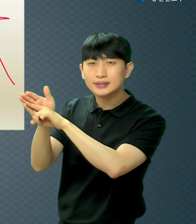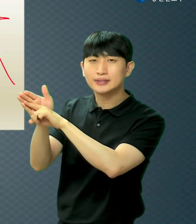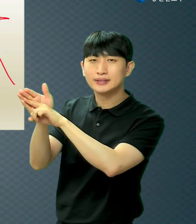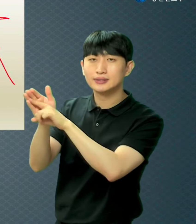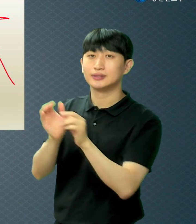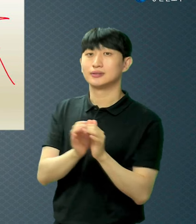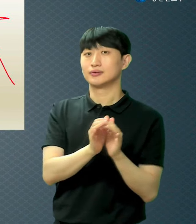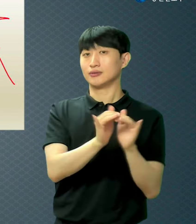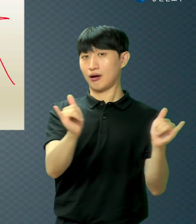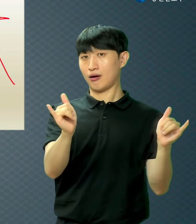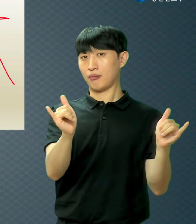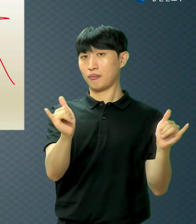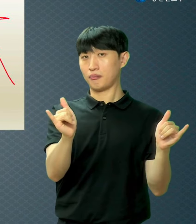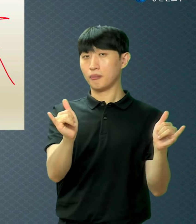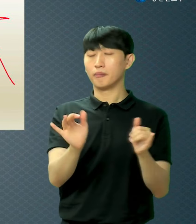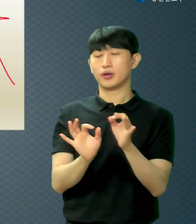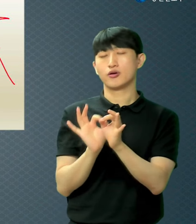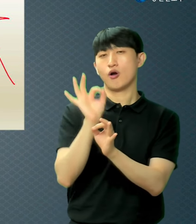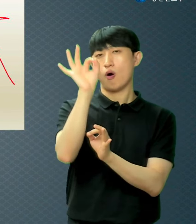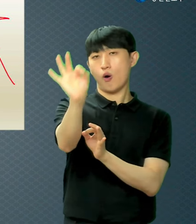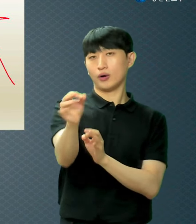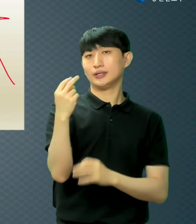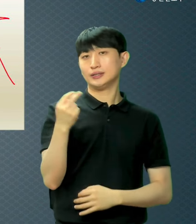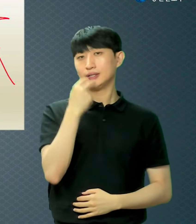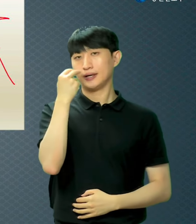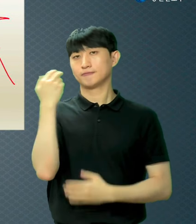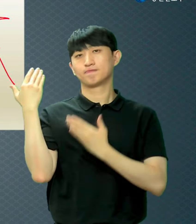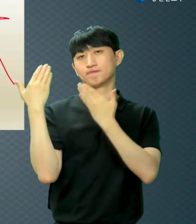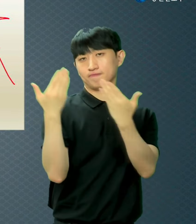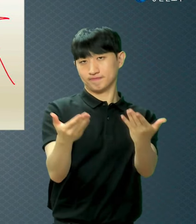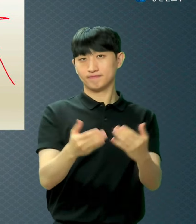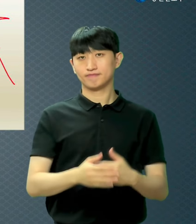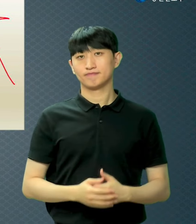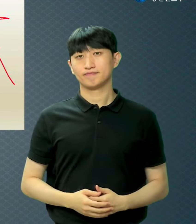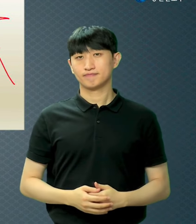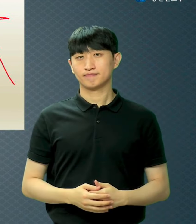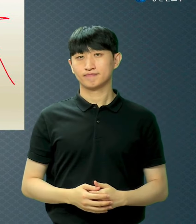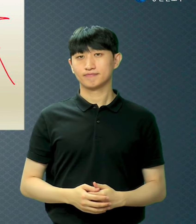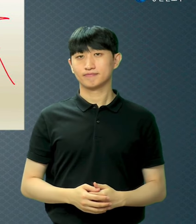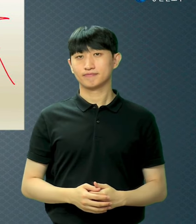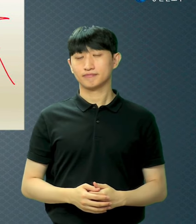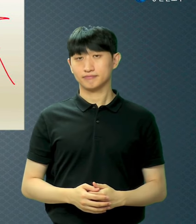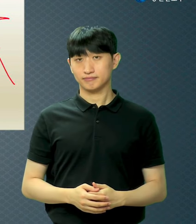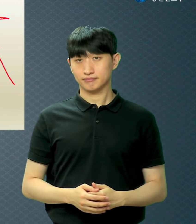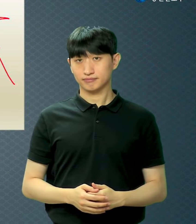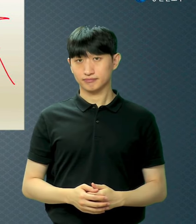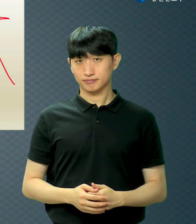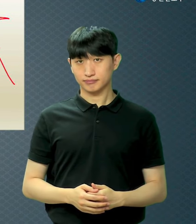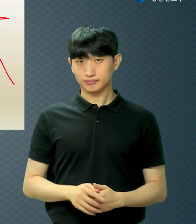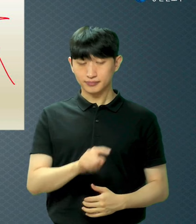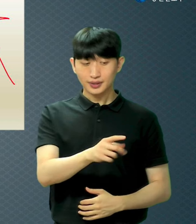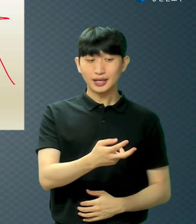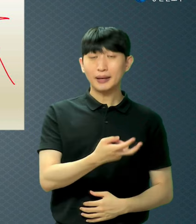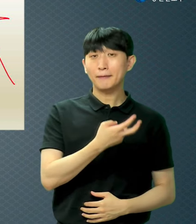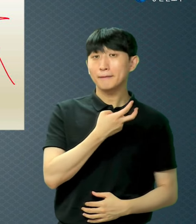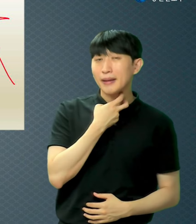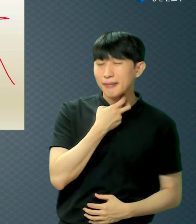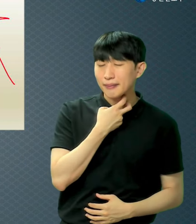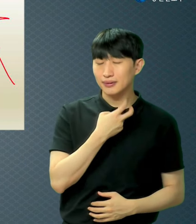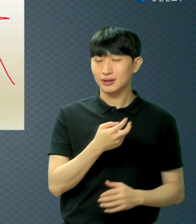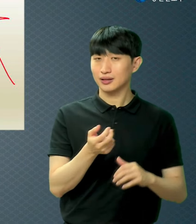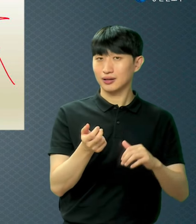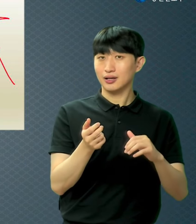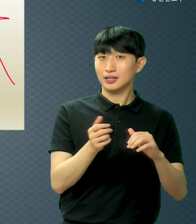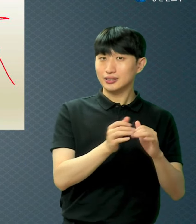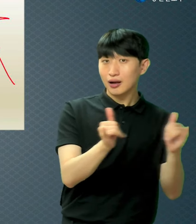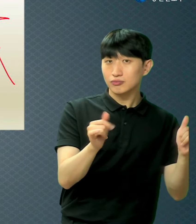영생이 주어져요 이 사람들은 뱀에게 물린 사람들은 살았죠 그런데